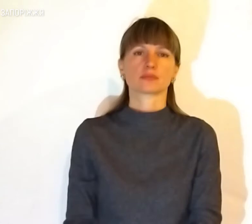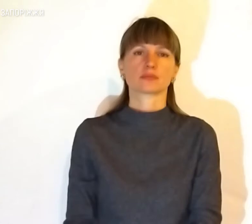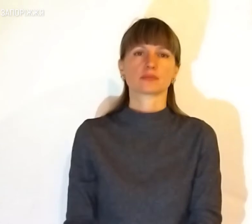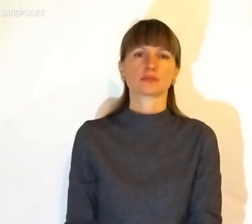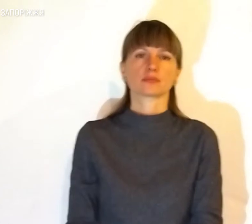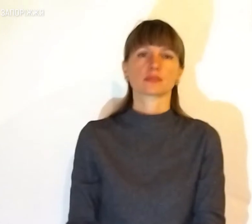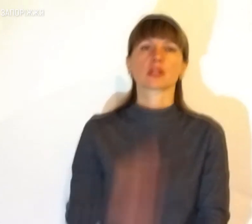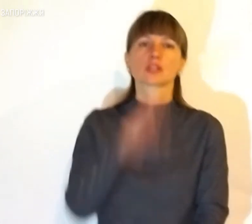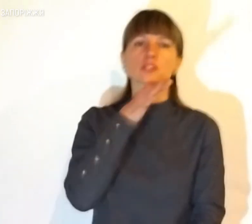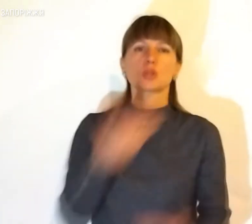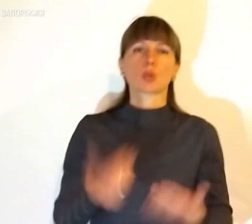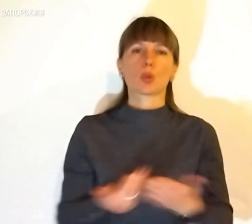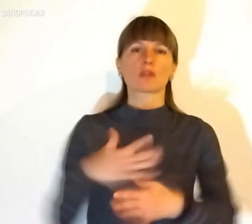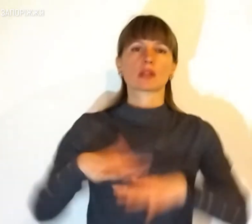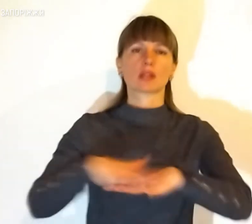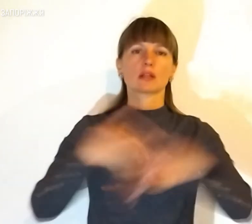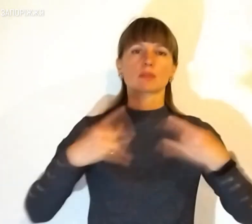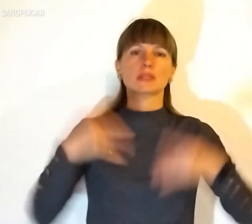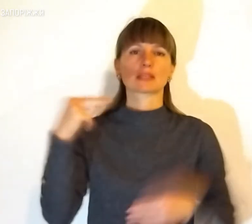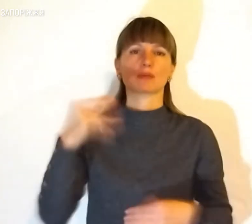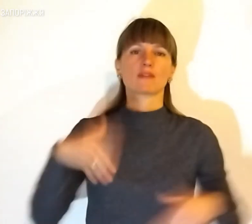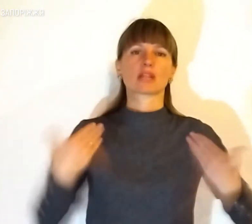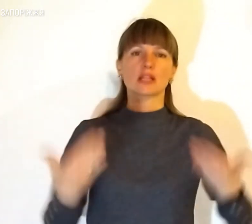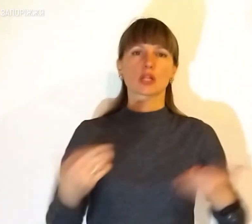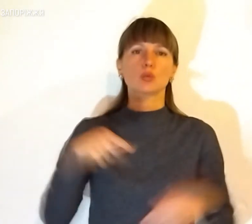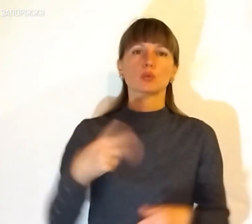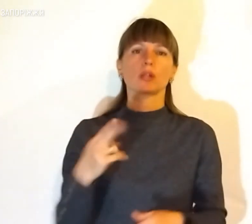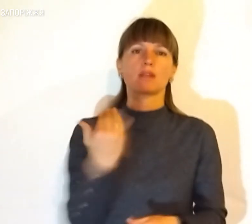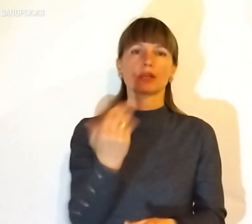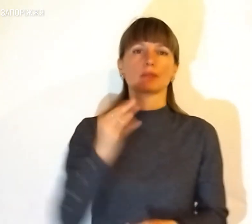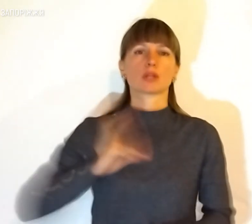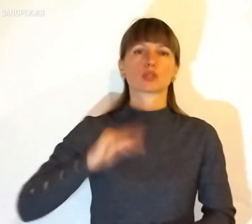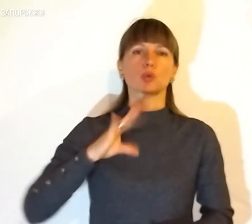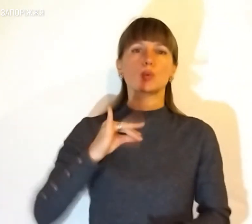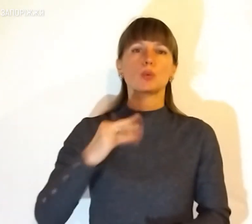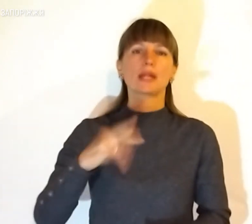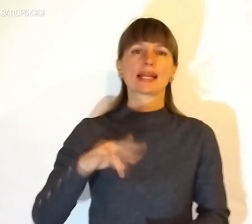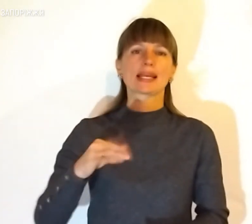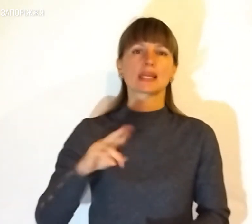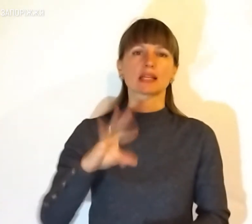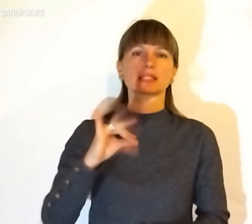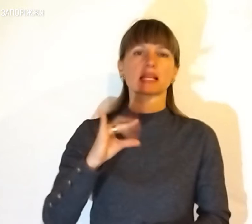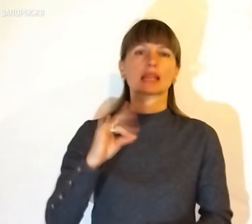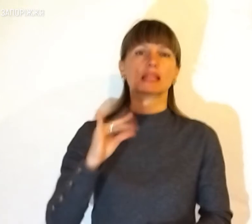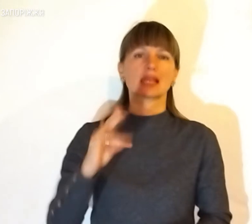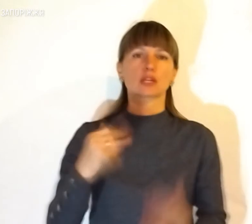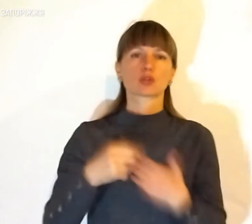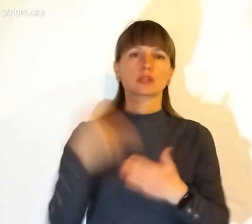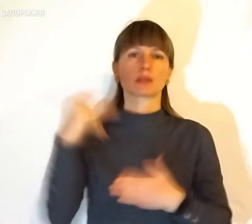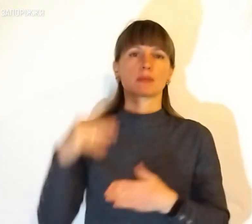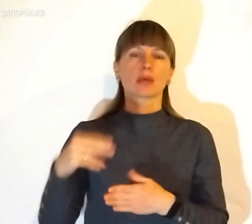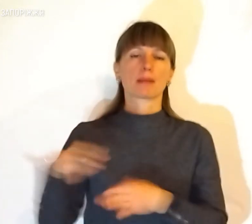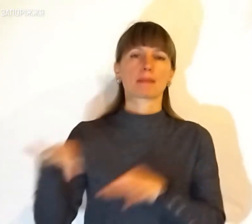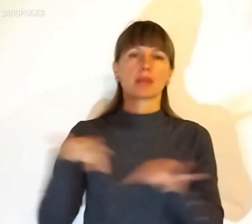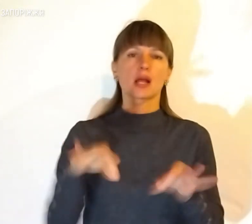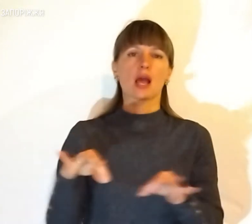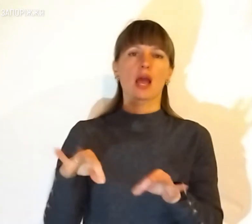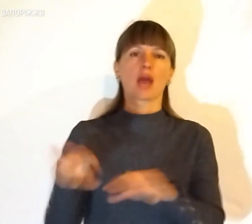Час новин на Суспільному Запоріжжя. Вітаю, у студії для вас працює Юлія Семен. До Запоріжжя прибула евакуаційна